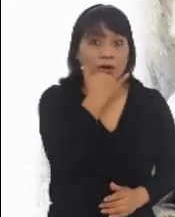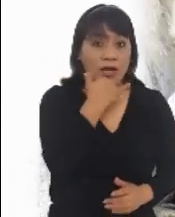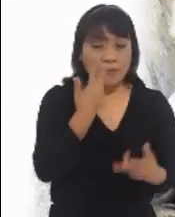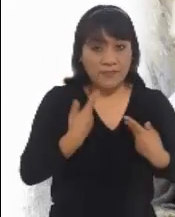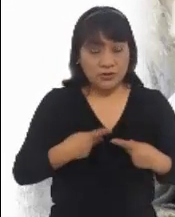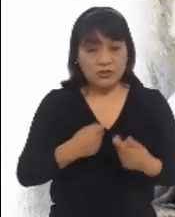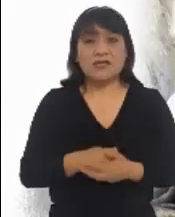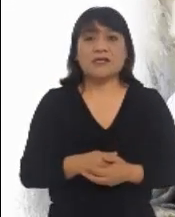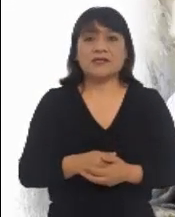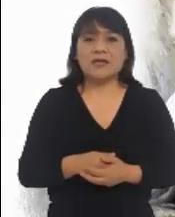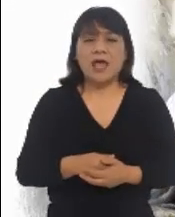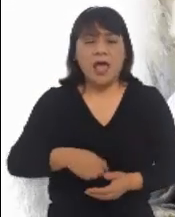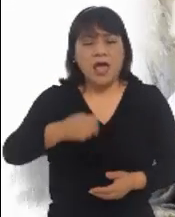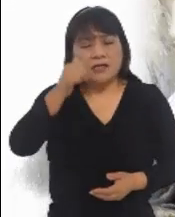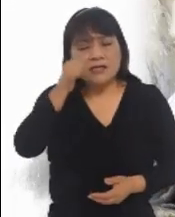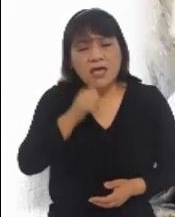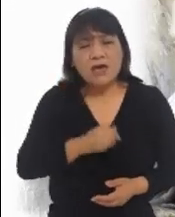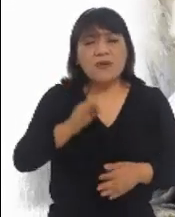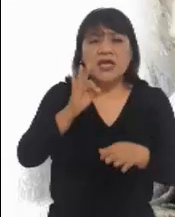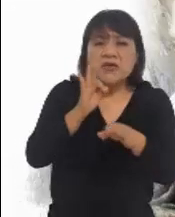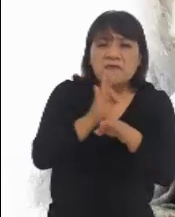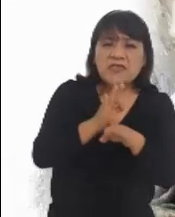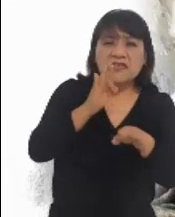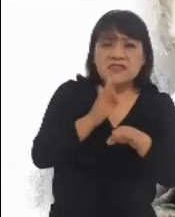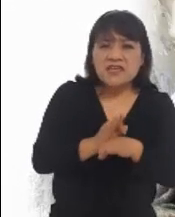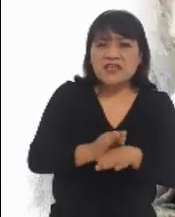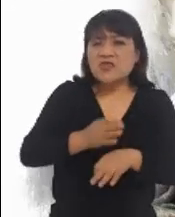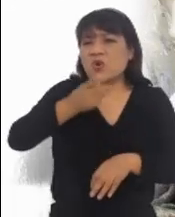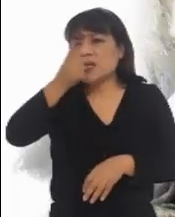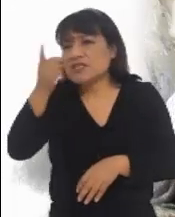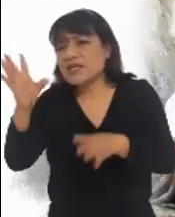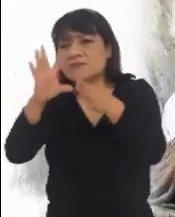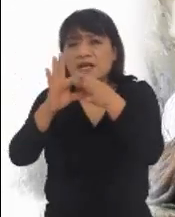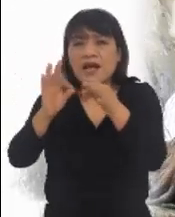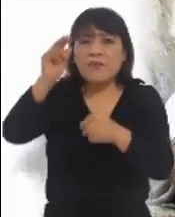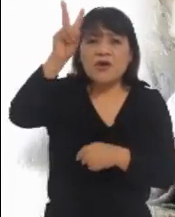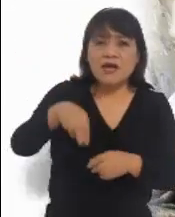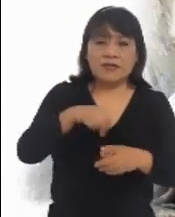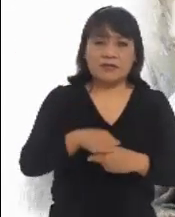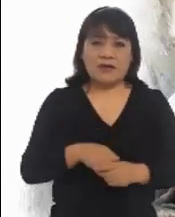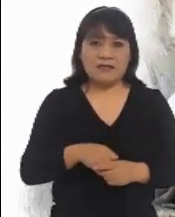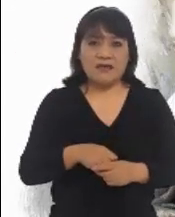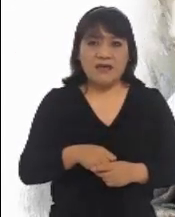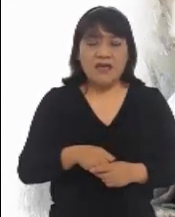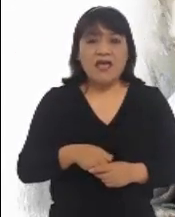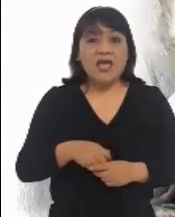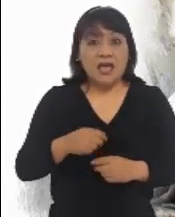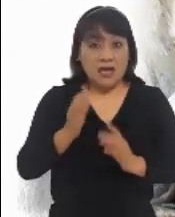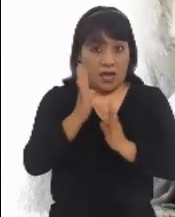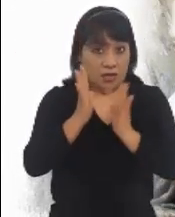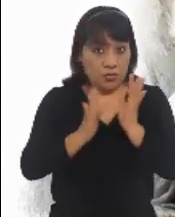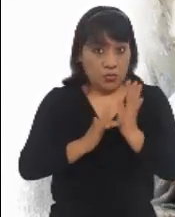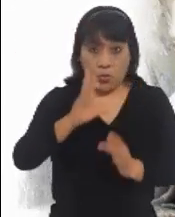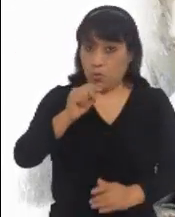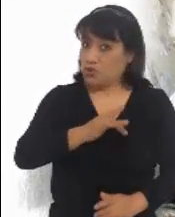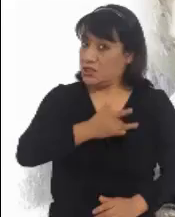Claro, siempre defendiendo la verdad. Pero sin intransigencias,